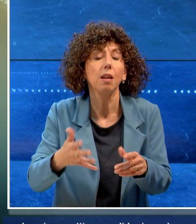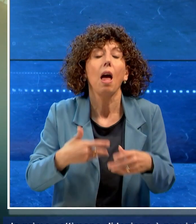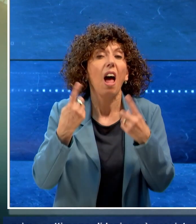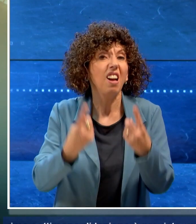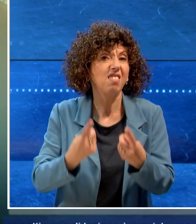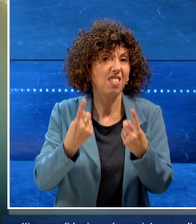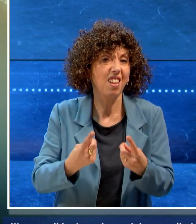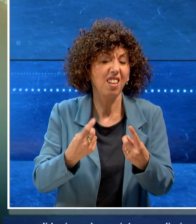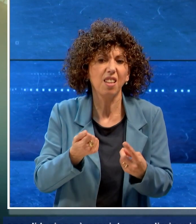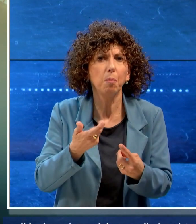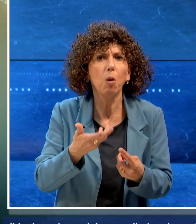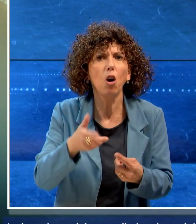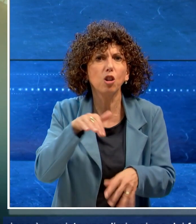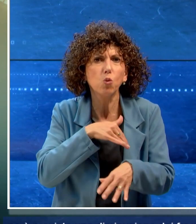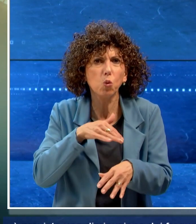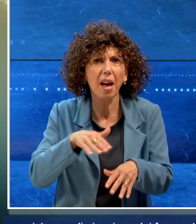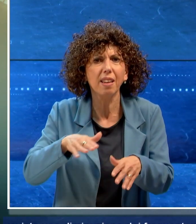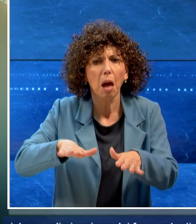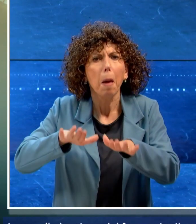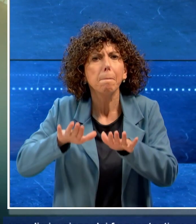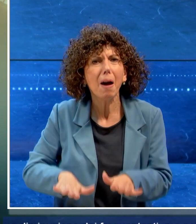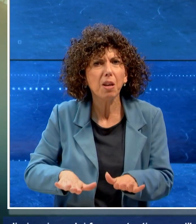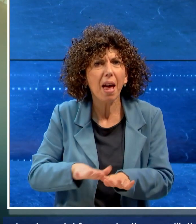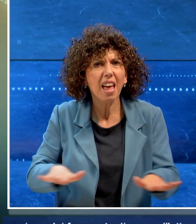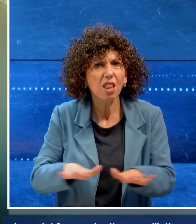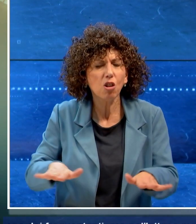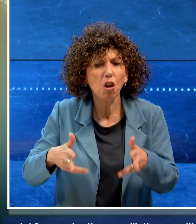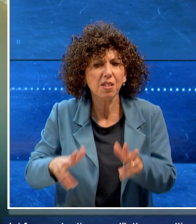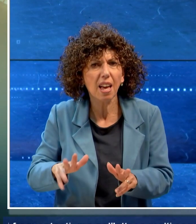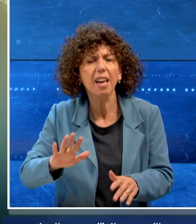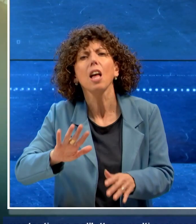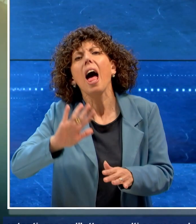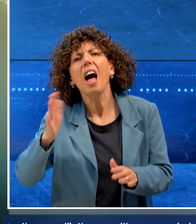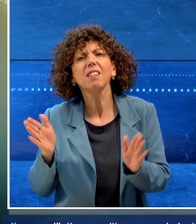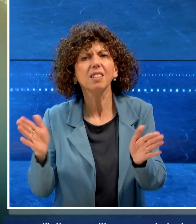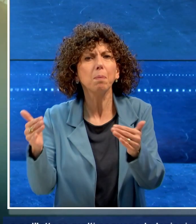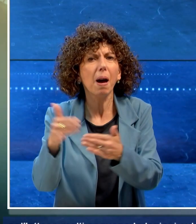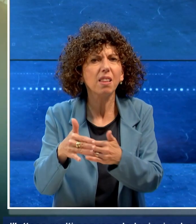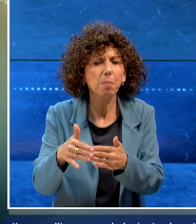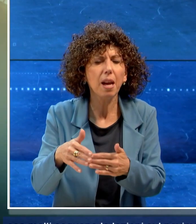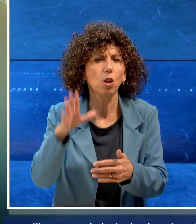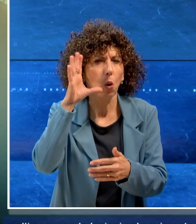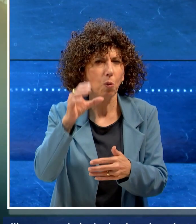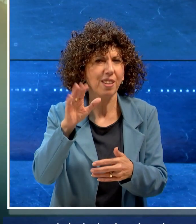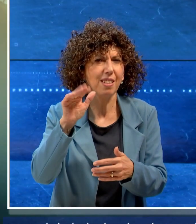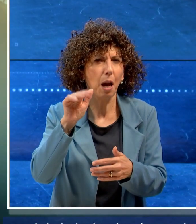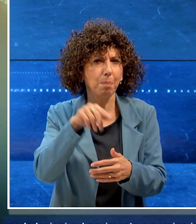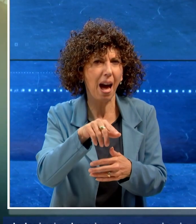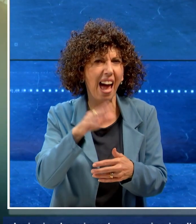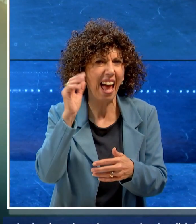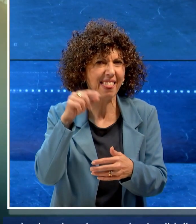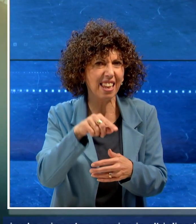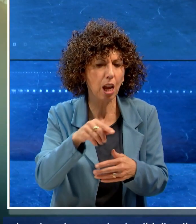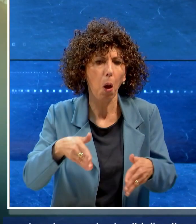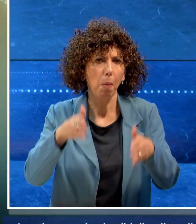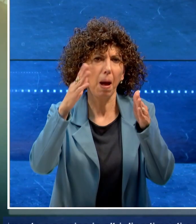'attesa molti seguono le lezioni sul pavimento, persino in altri dipartimenti. L'Ateneo barese è uno dei primi palazzi